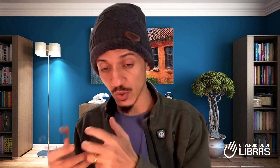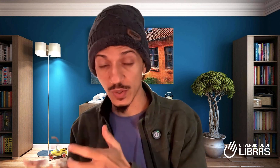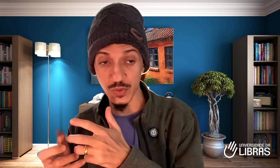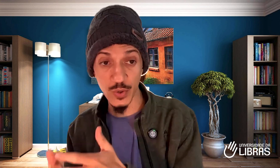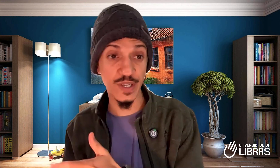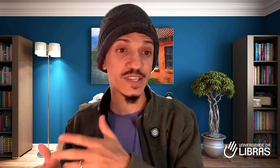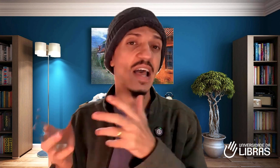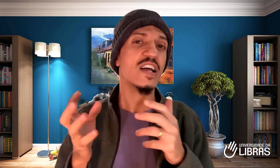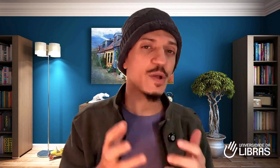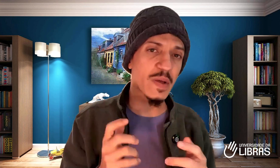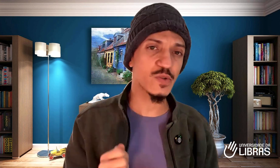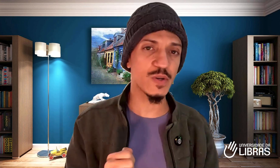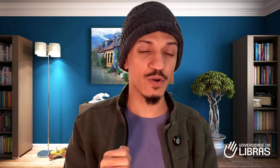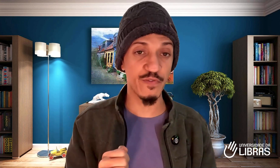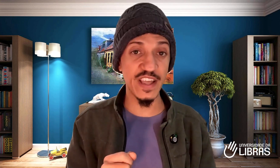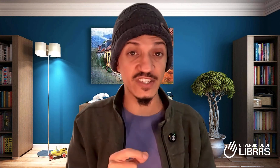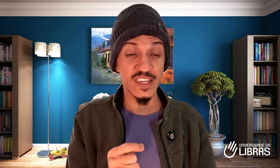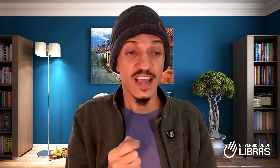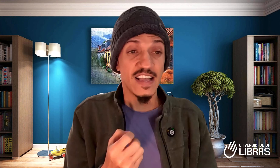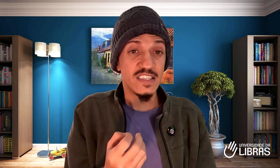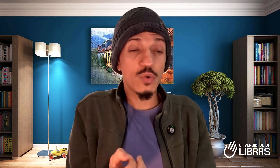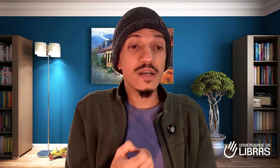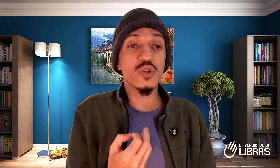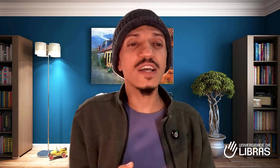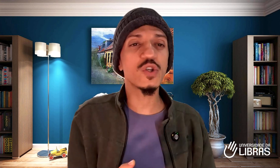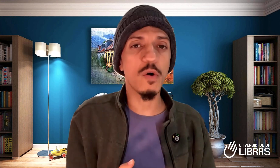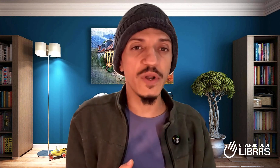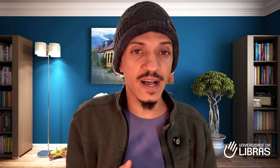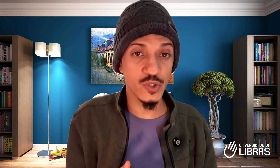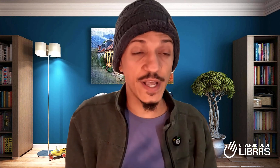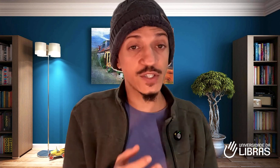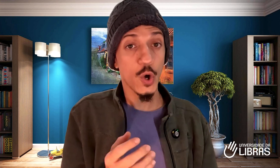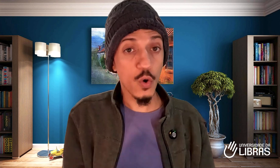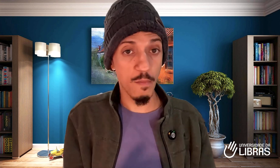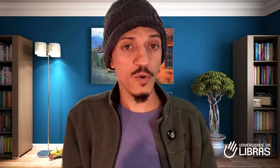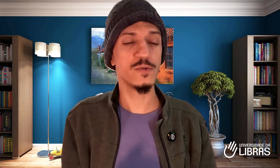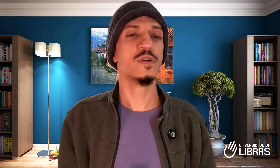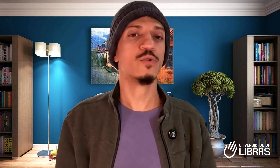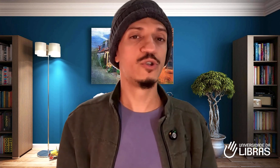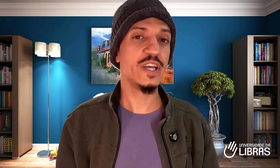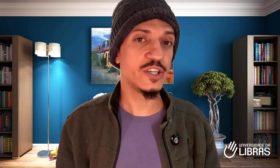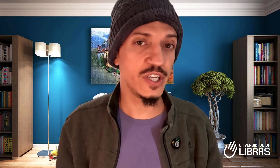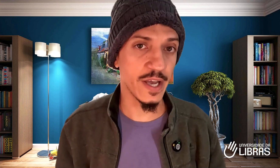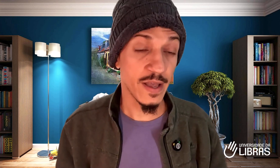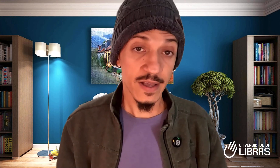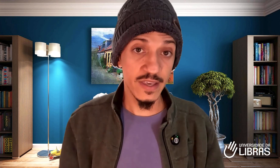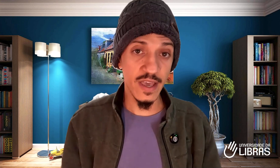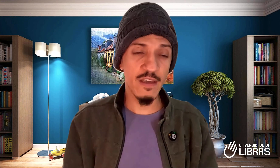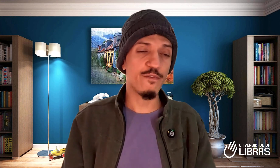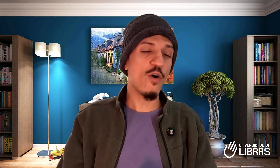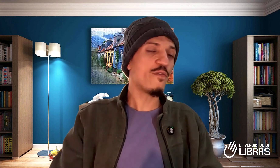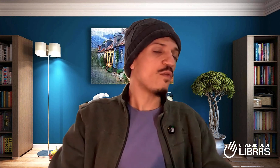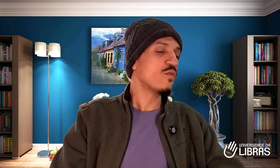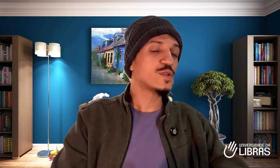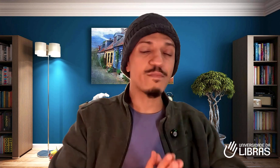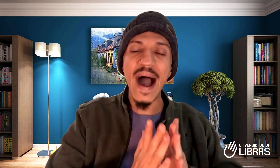surdas, de pessoas ouvintes, situações de comunicações comuns do dia a dia, que envolvam os mais